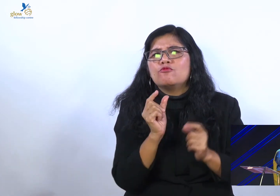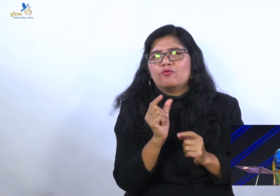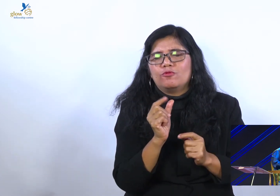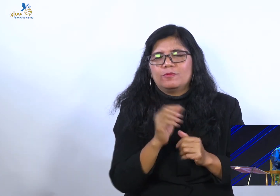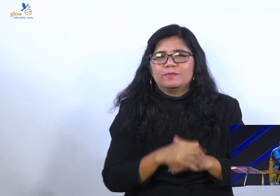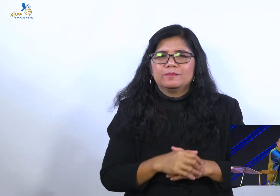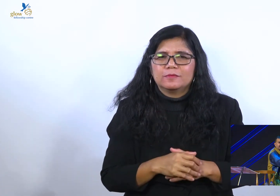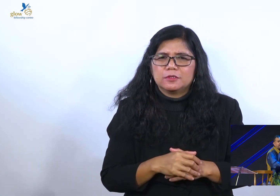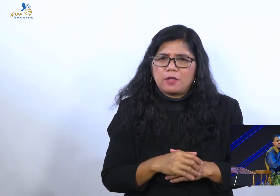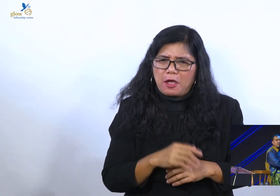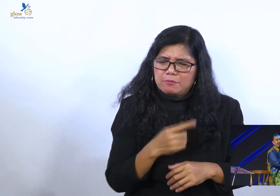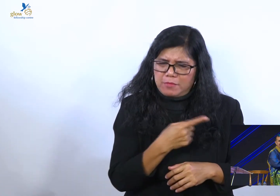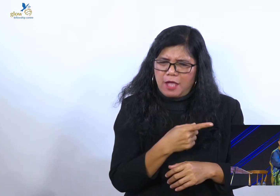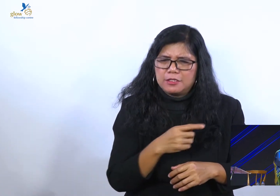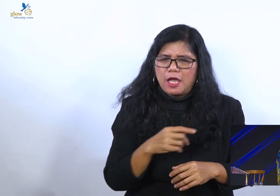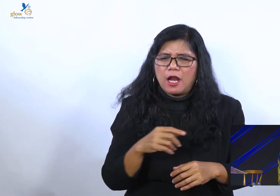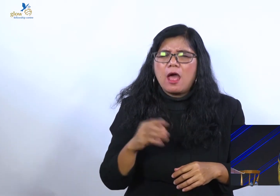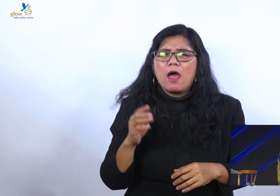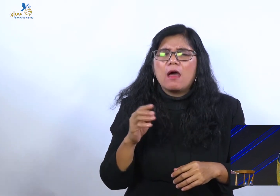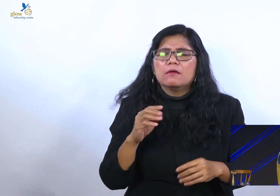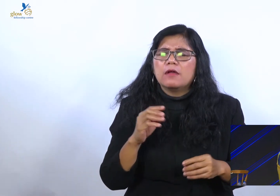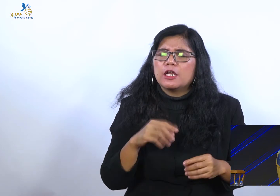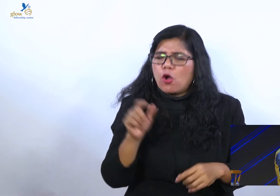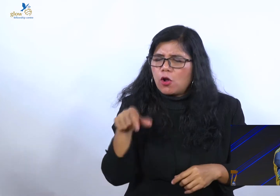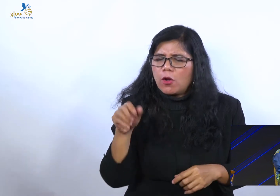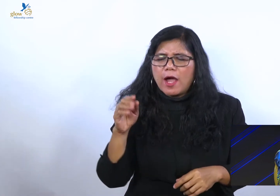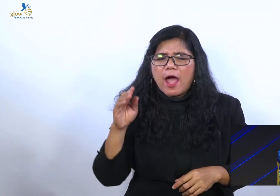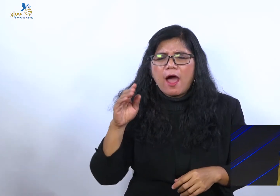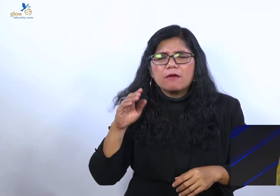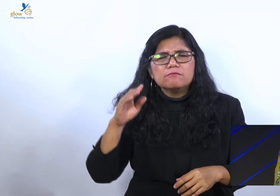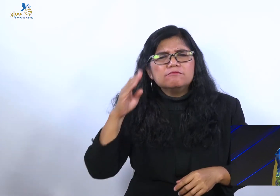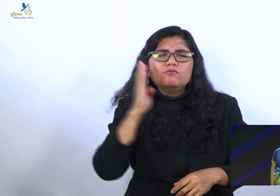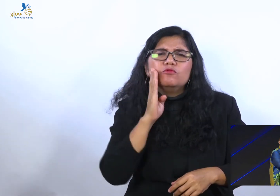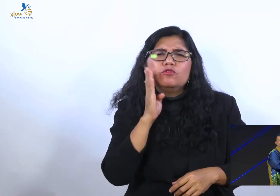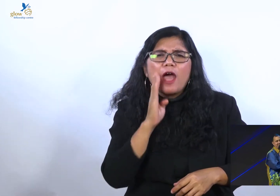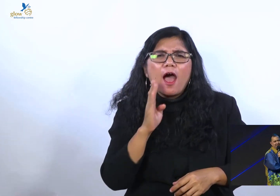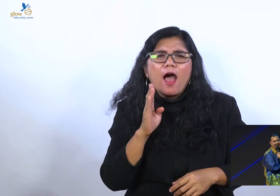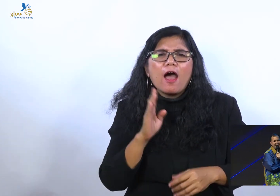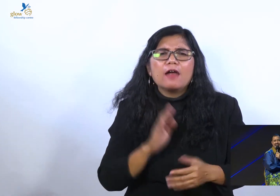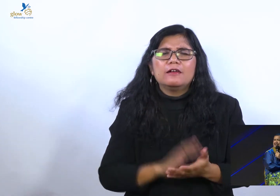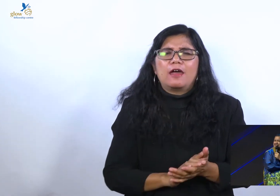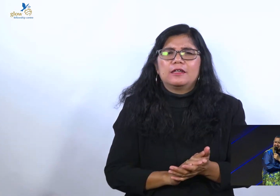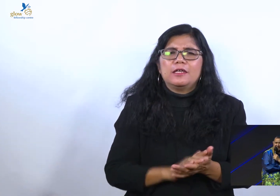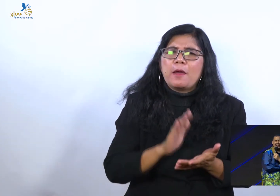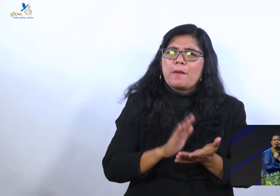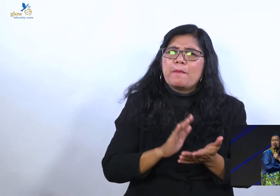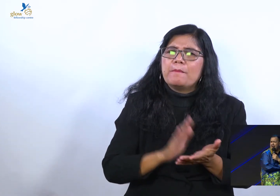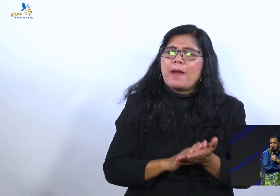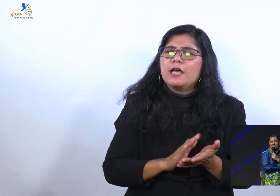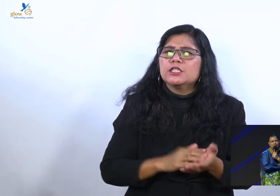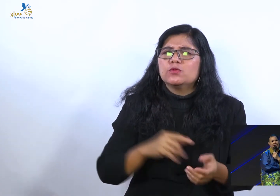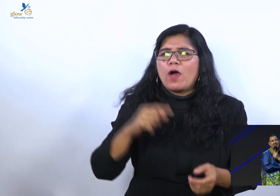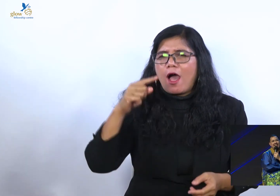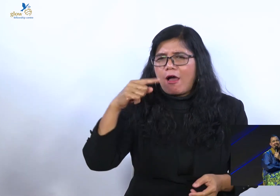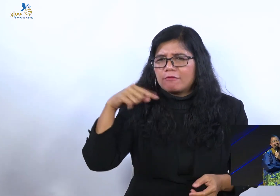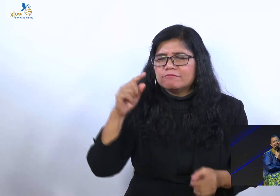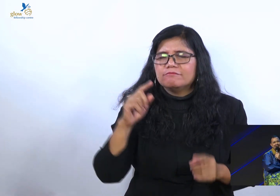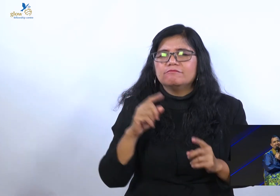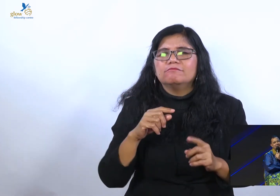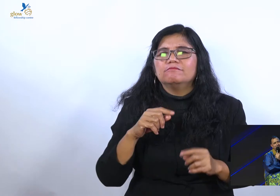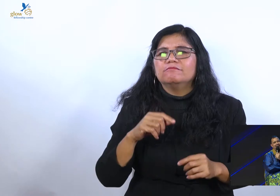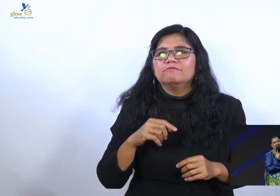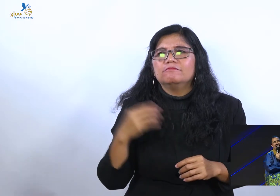saya. Kadang-kadang saya belajar dari orang yang lebih muda dari saya. Kadang-kadang saya belajar dari mahasiswa teologi. Dan saya harus akui.